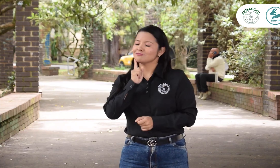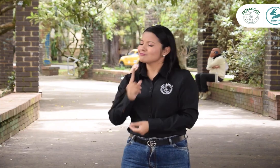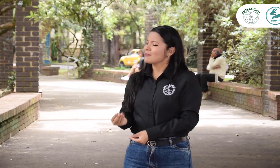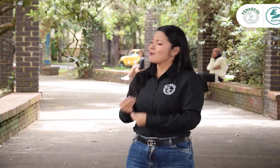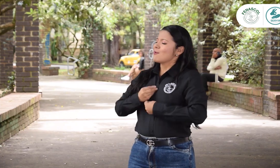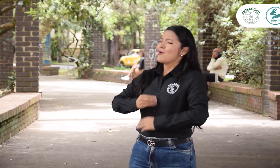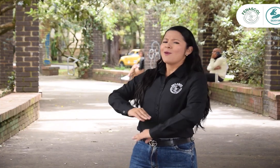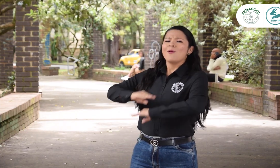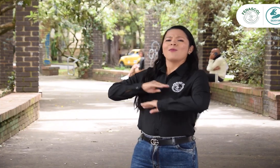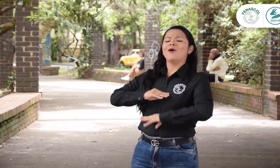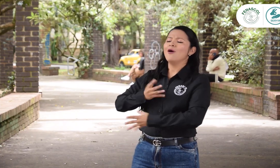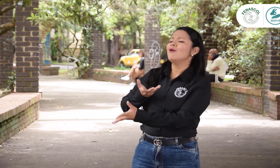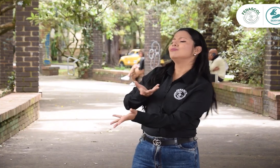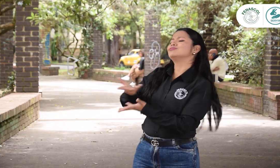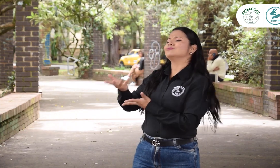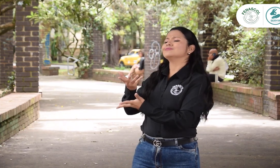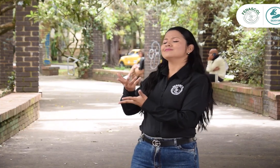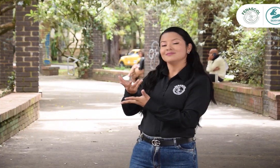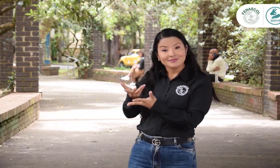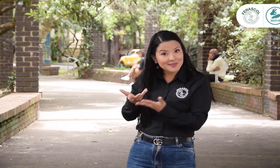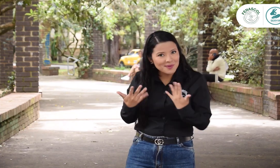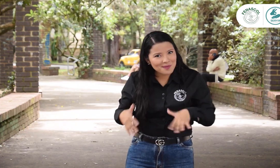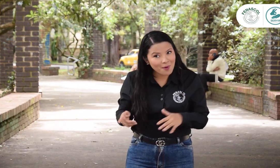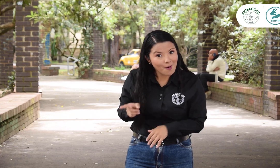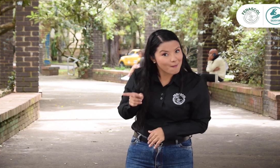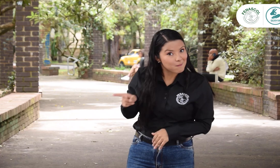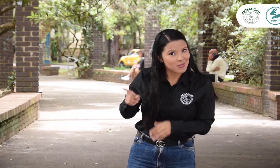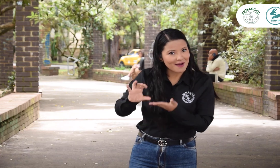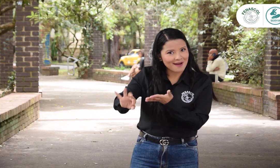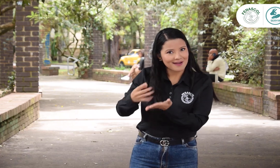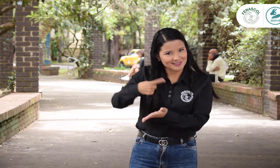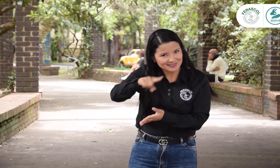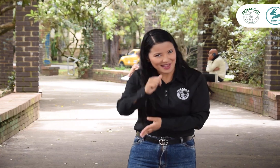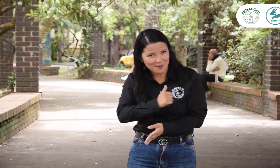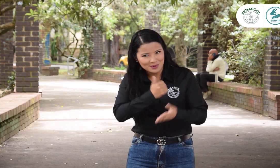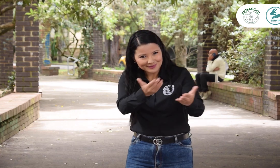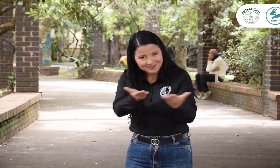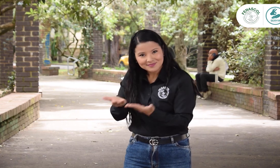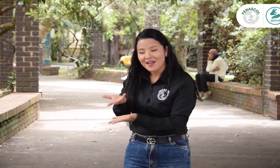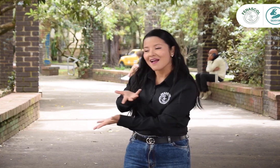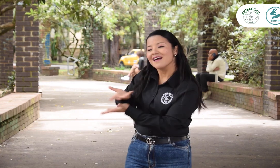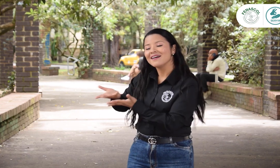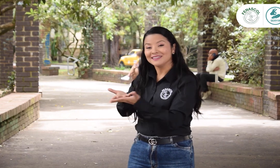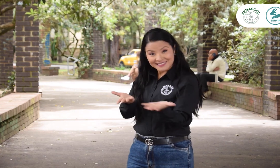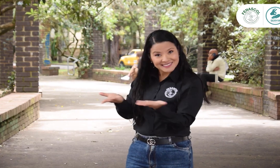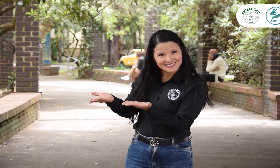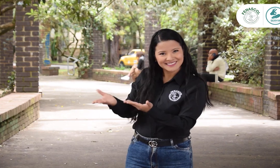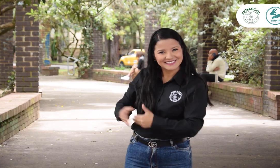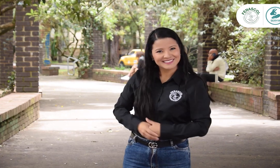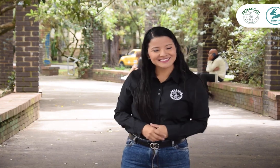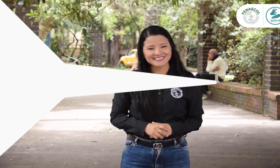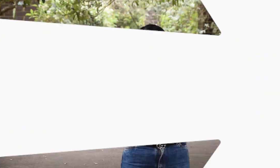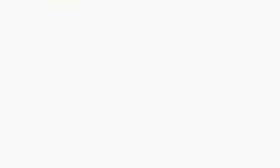Así que ya saben, vayan y usen Servir. ¡Aprovechen! ¡Aprovechen! ¡Aprovechen!